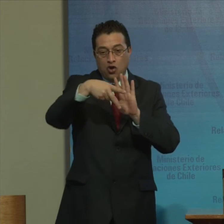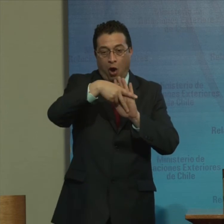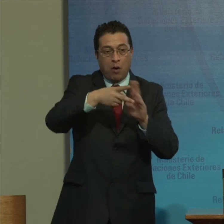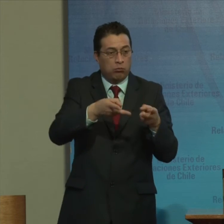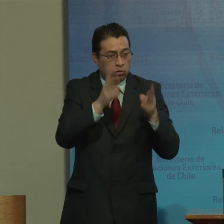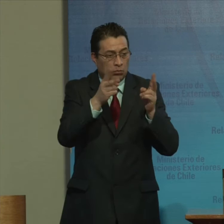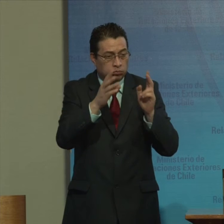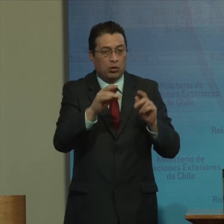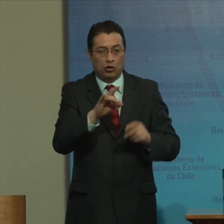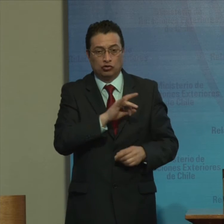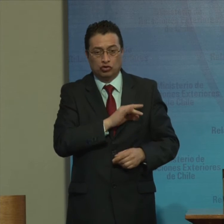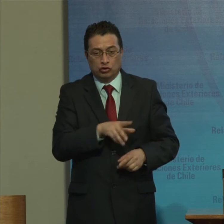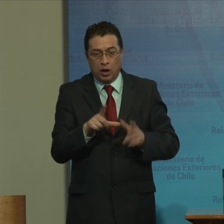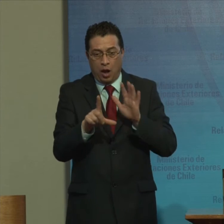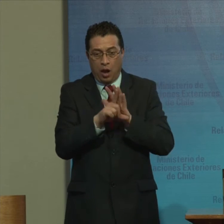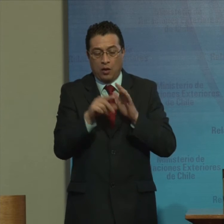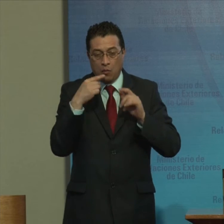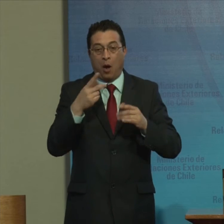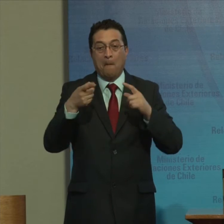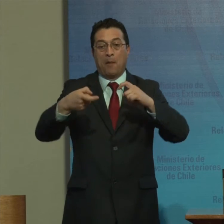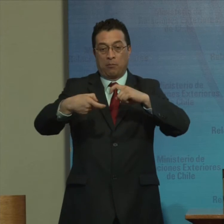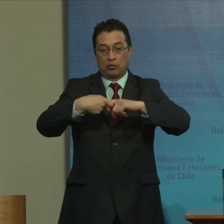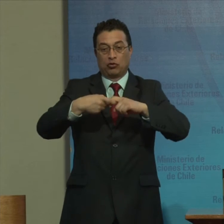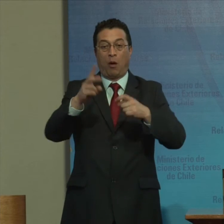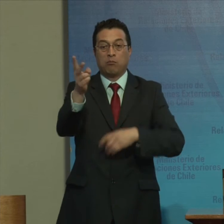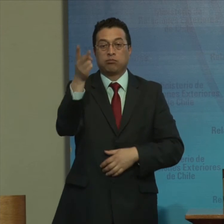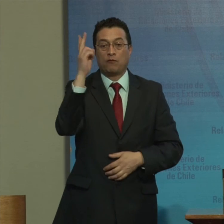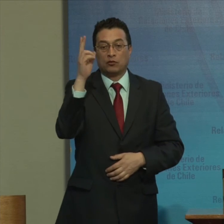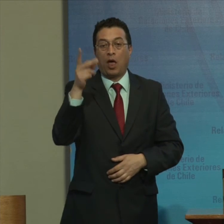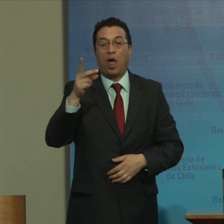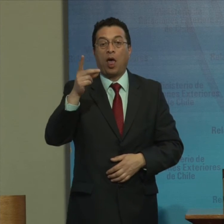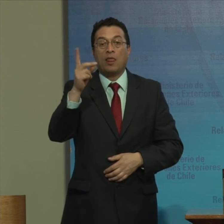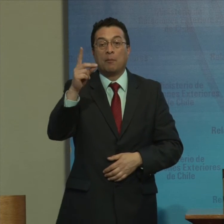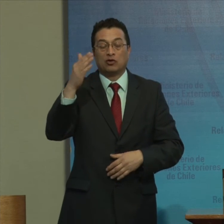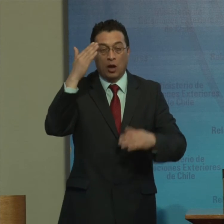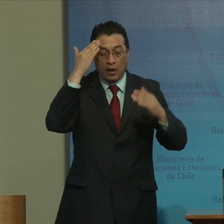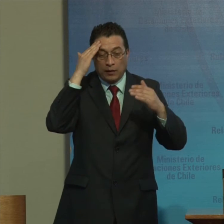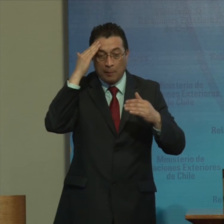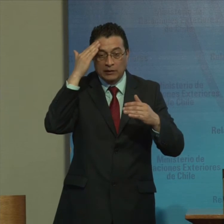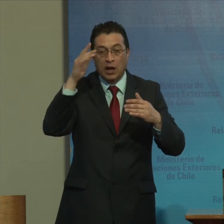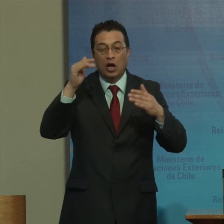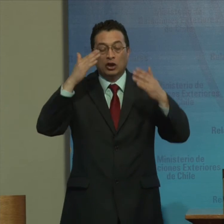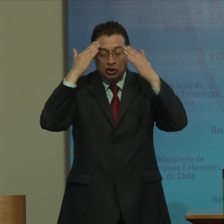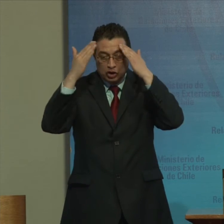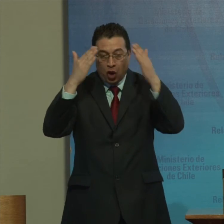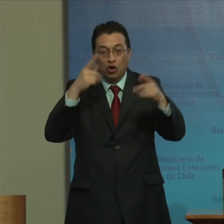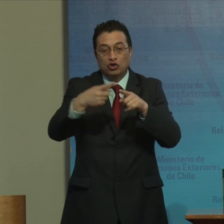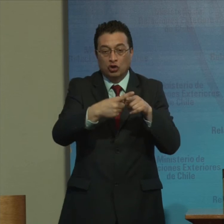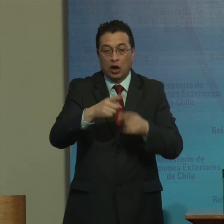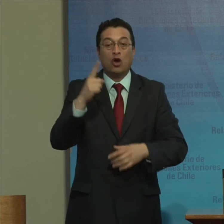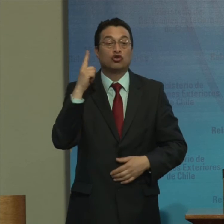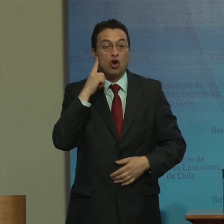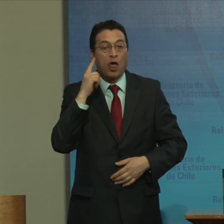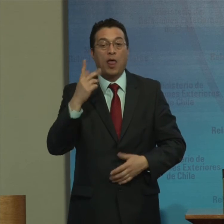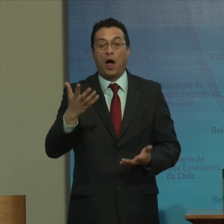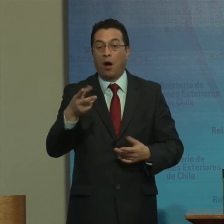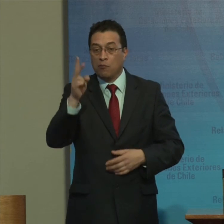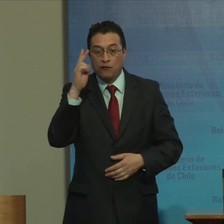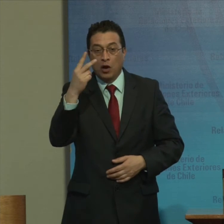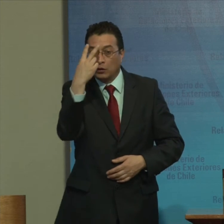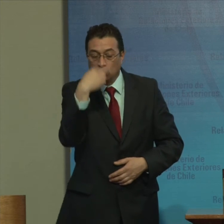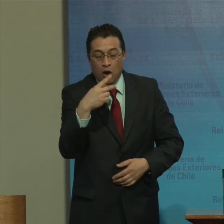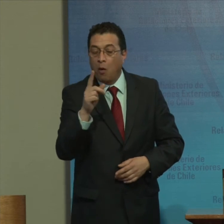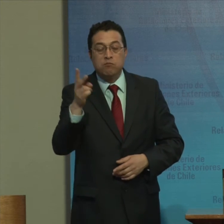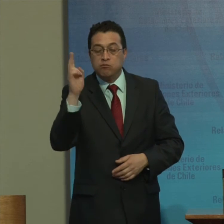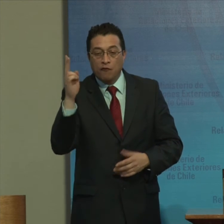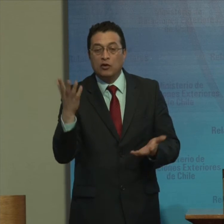En el código Civil Que impiden El matrimonio A personas Con discapacidad Intelectual Psicosocial A personas Sordas O ciegas